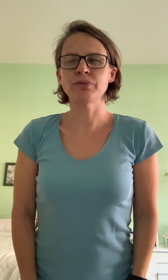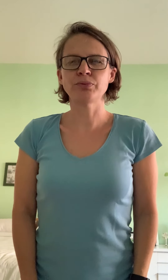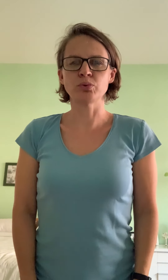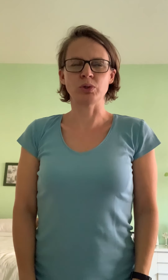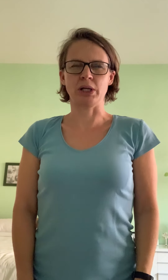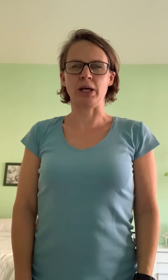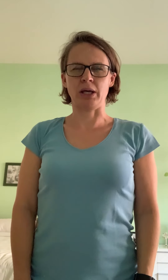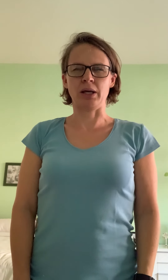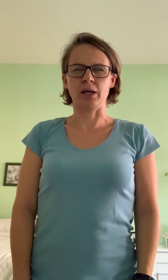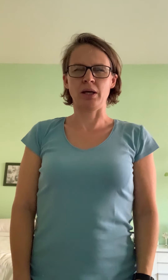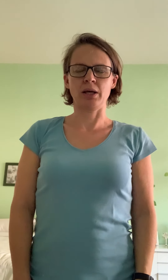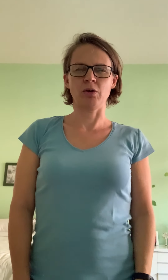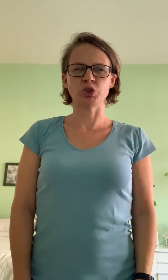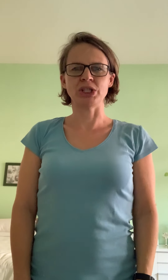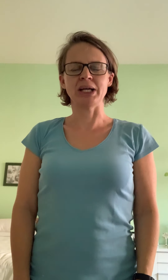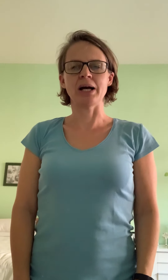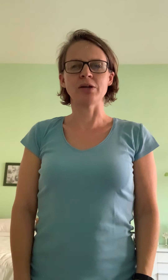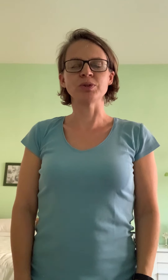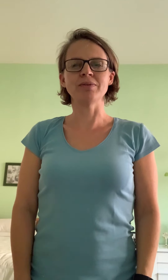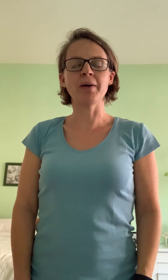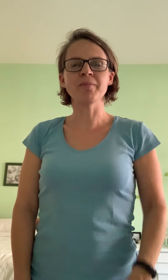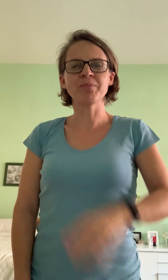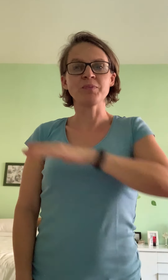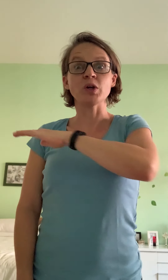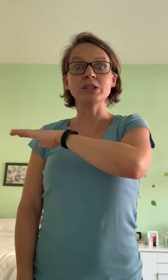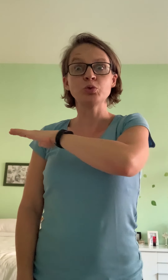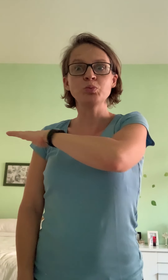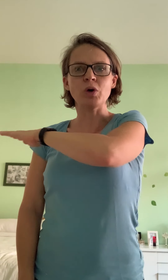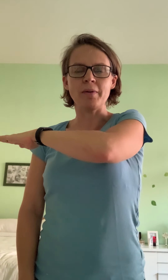forêt en général. On y va ? Dans les sous-bois.